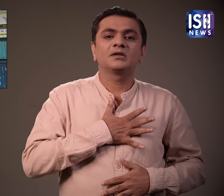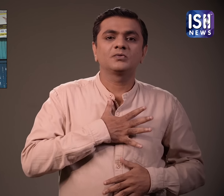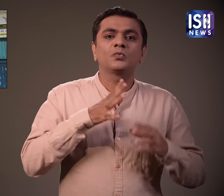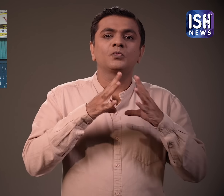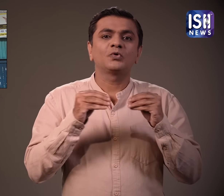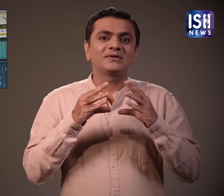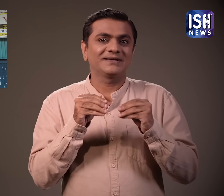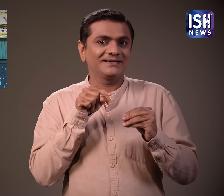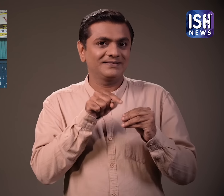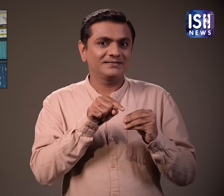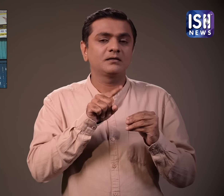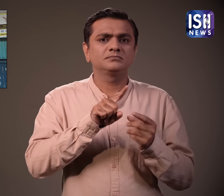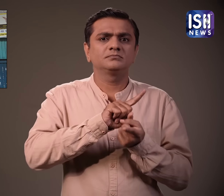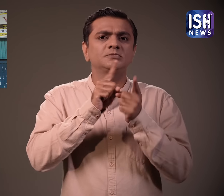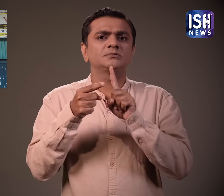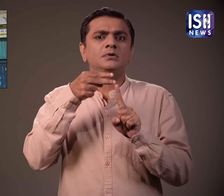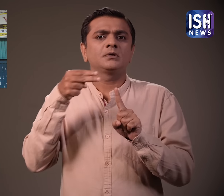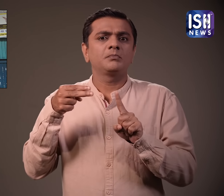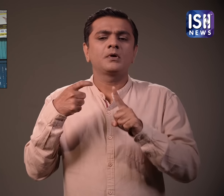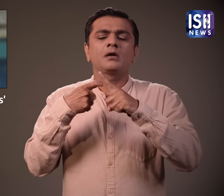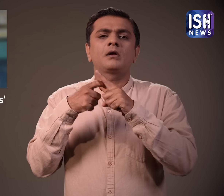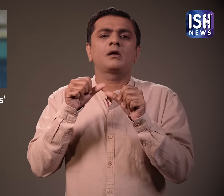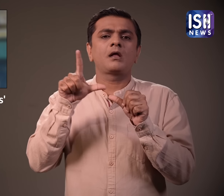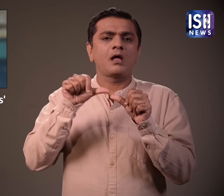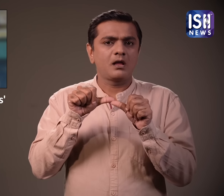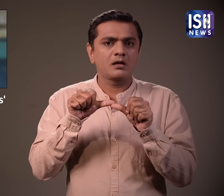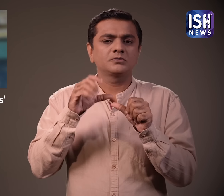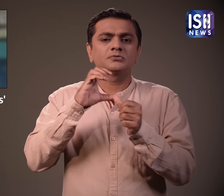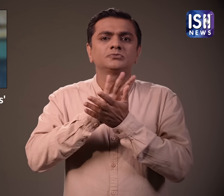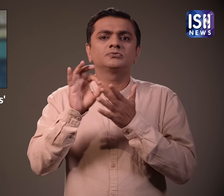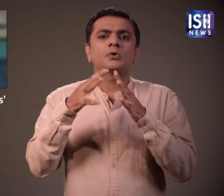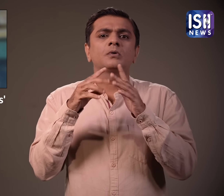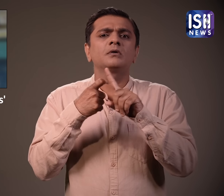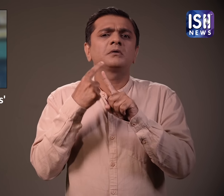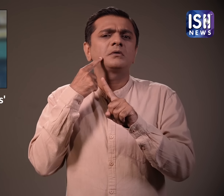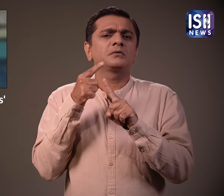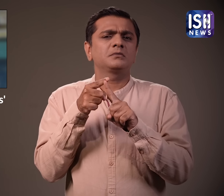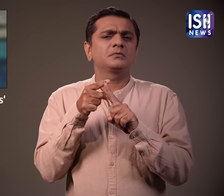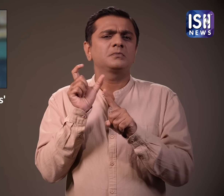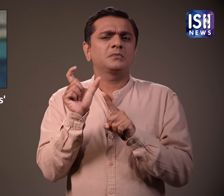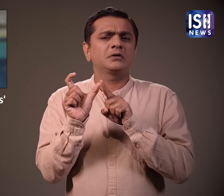कर दिया गया है। इस शप्त का मतलब क्या है।